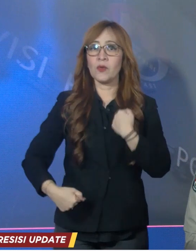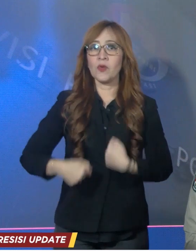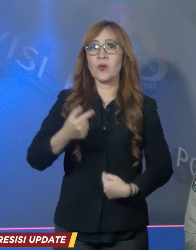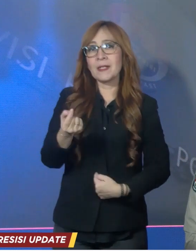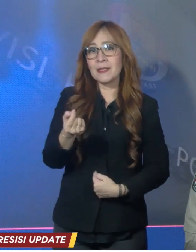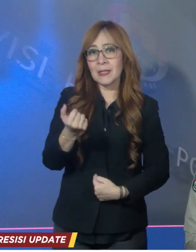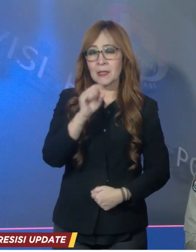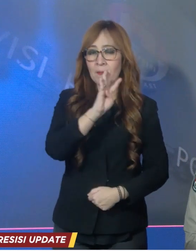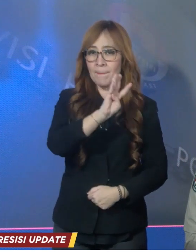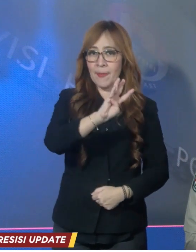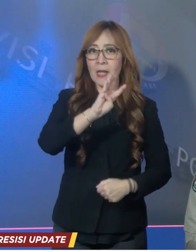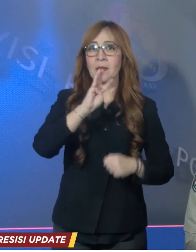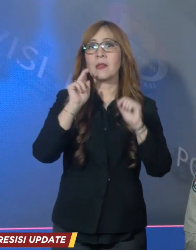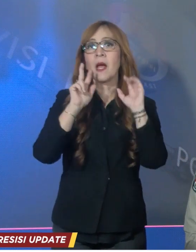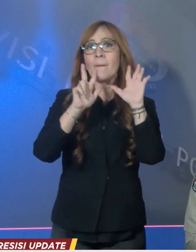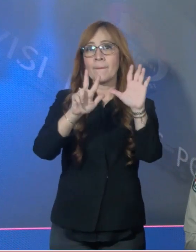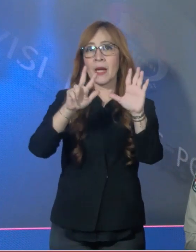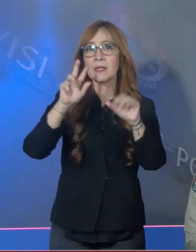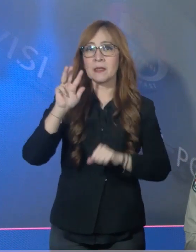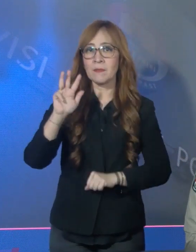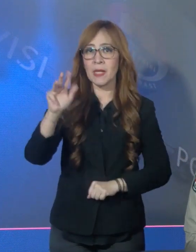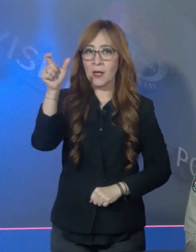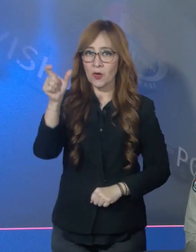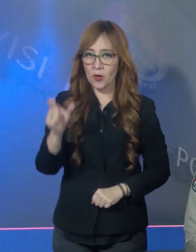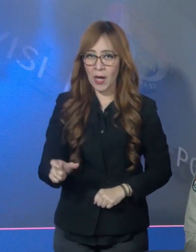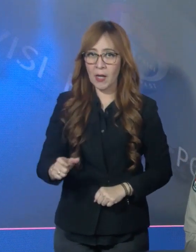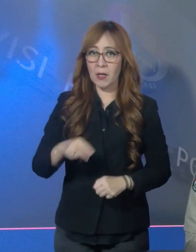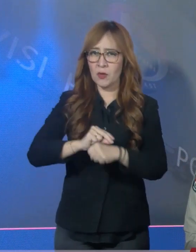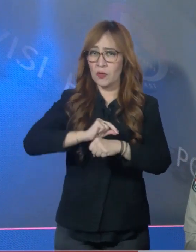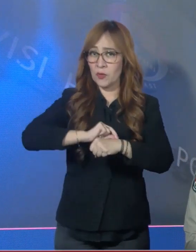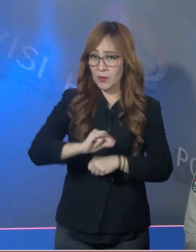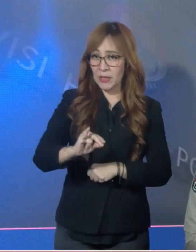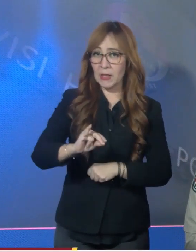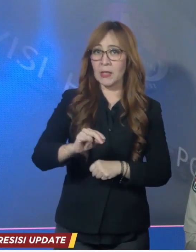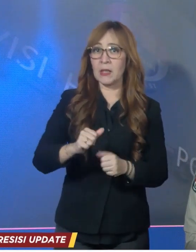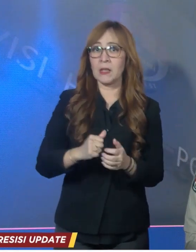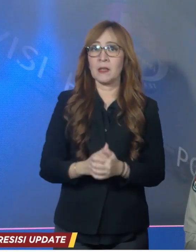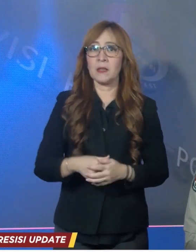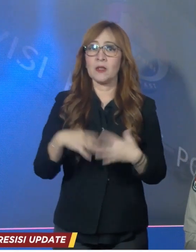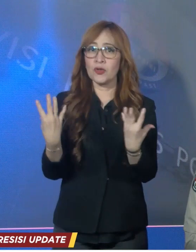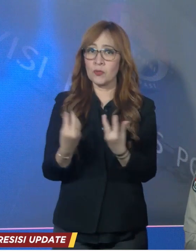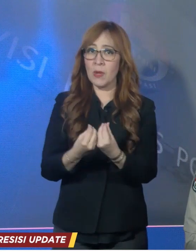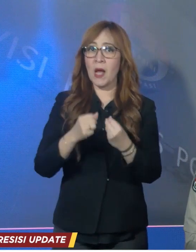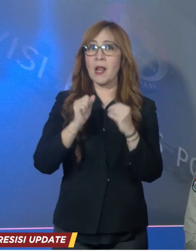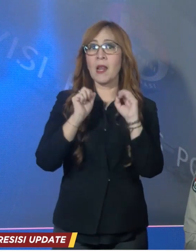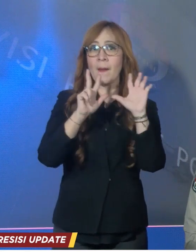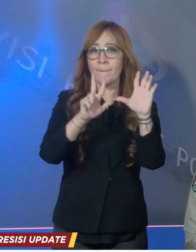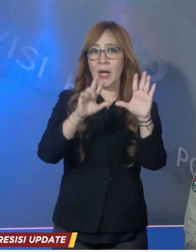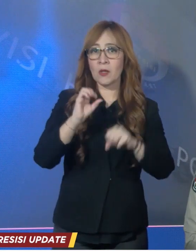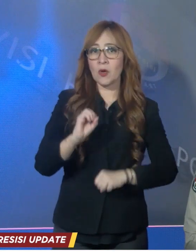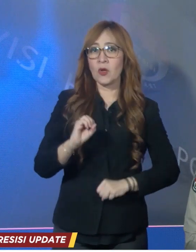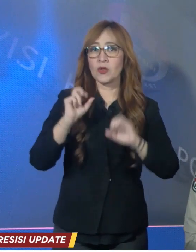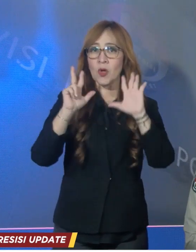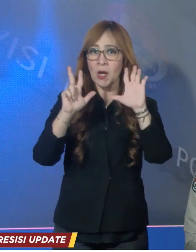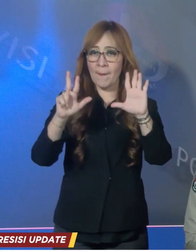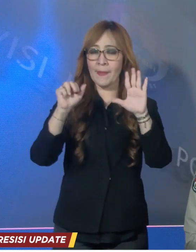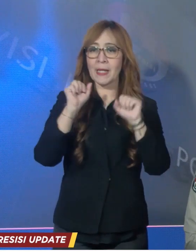korban luka ringan 489 orang, dan kerugian material sebanyak